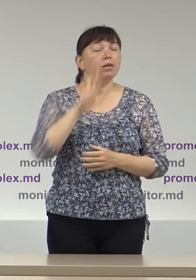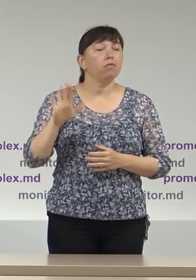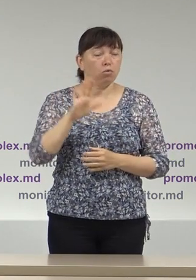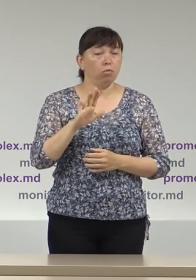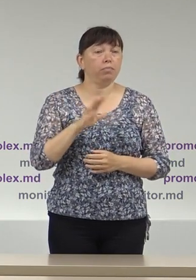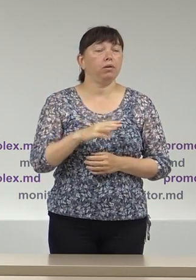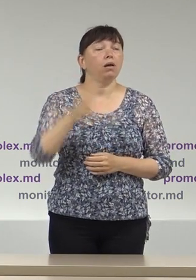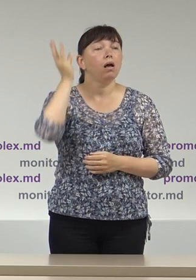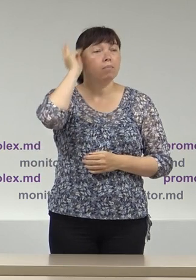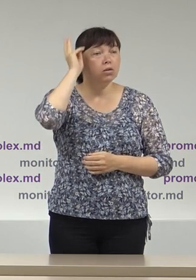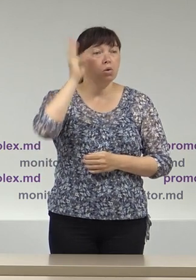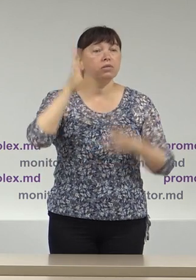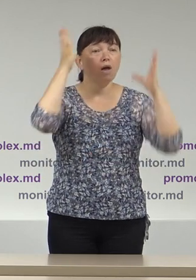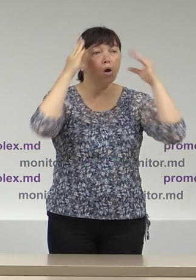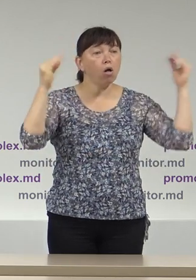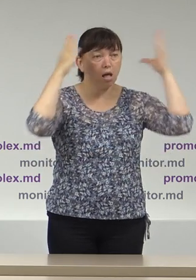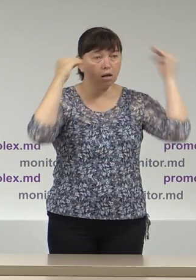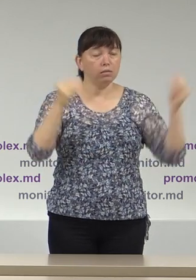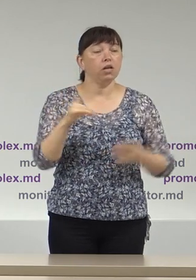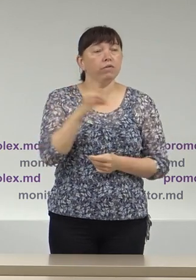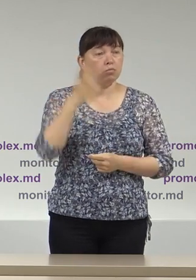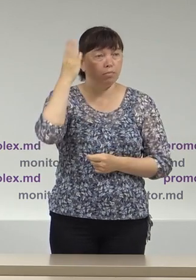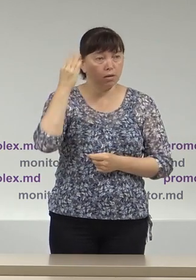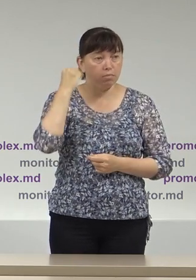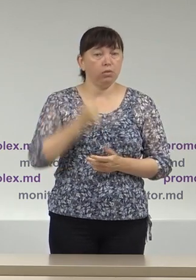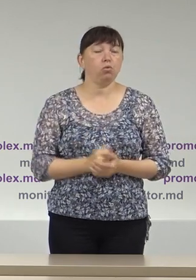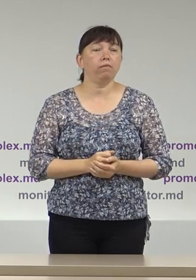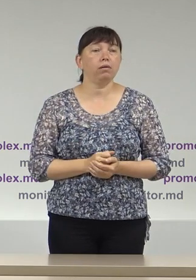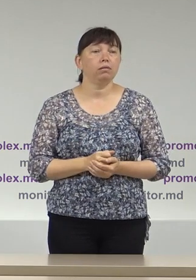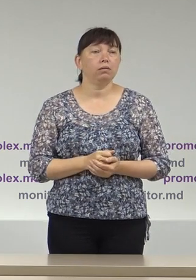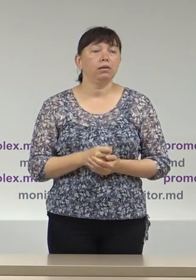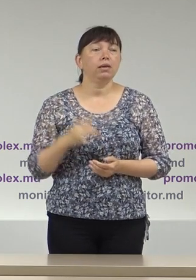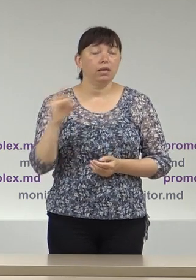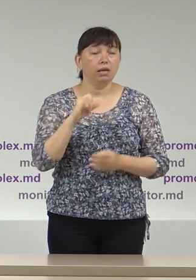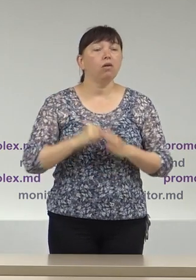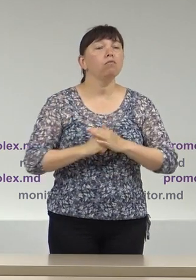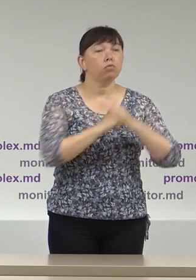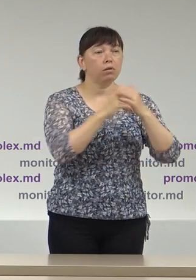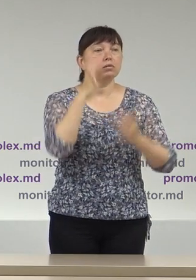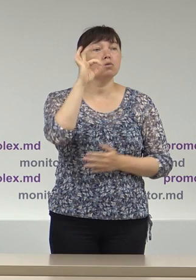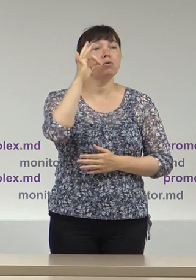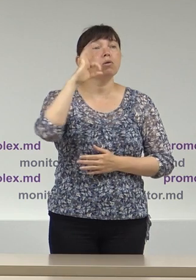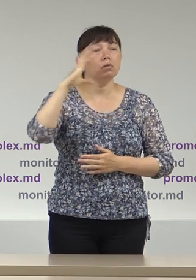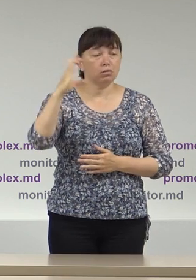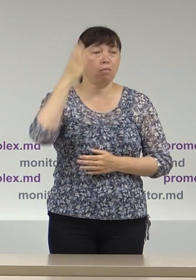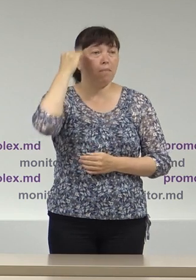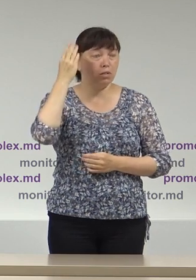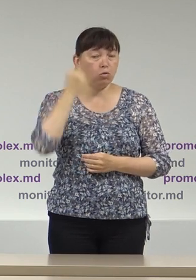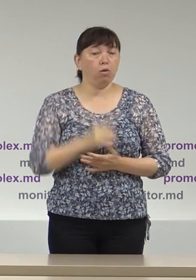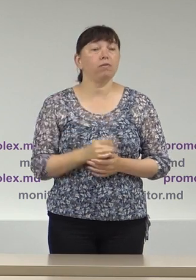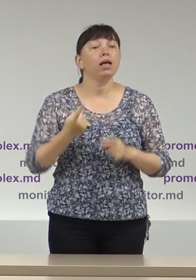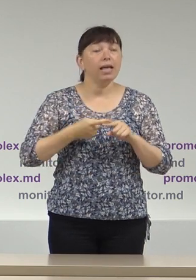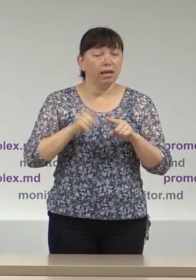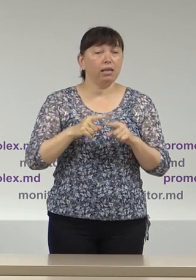Ambasada Olandii în Republica Moldova și Fundația Soros Moldova. Acest efort de